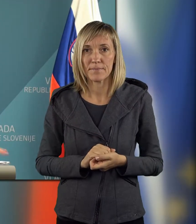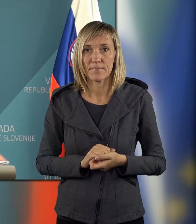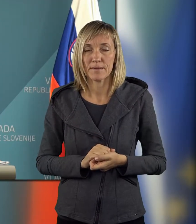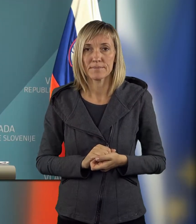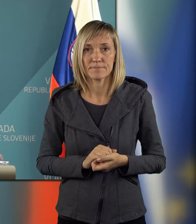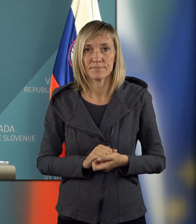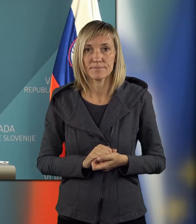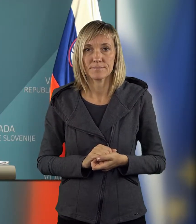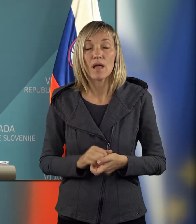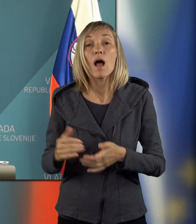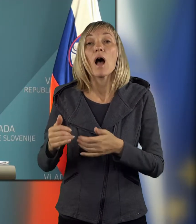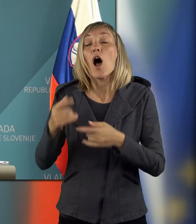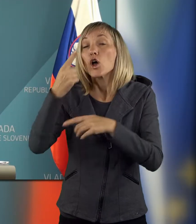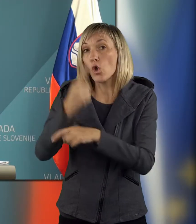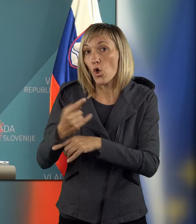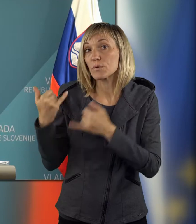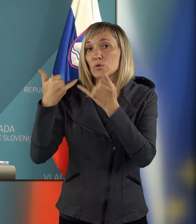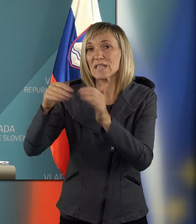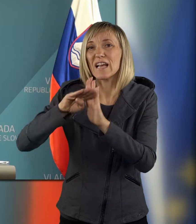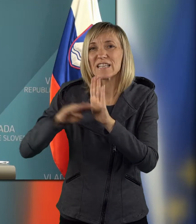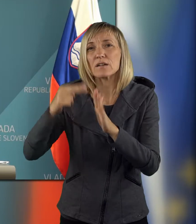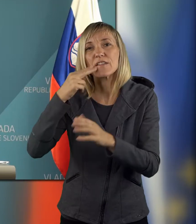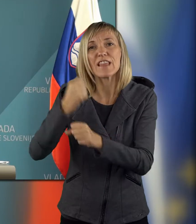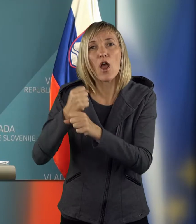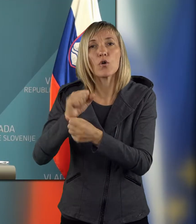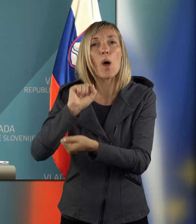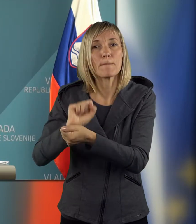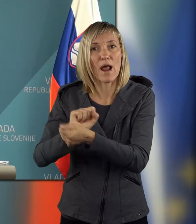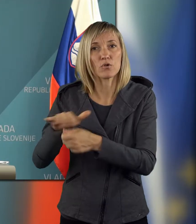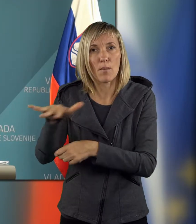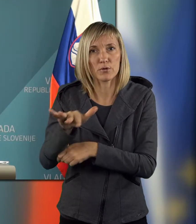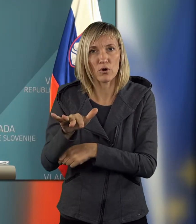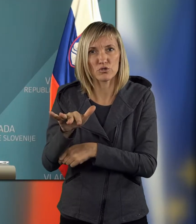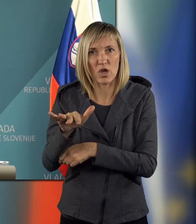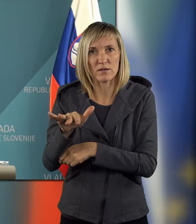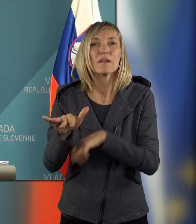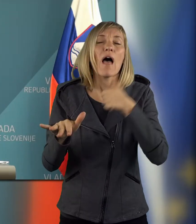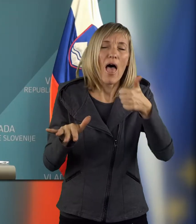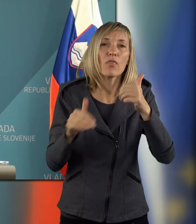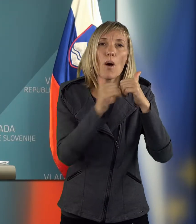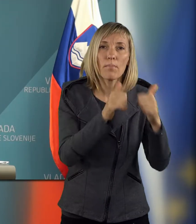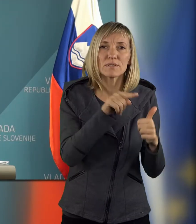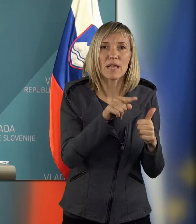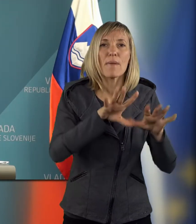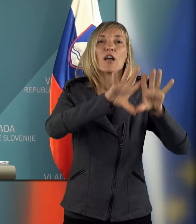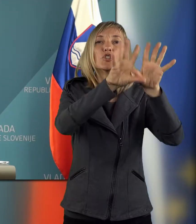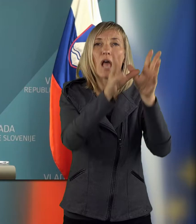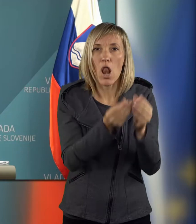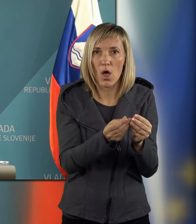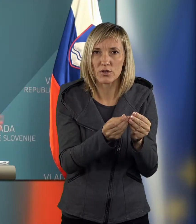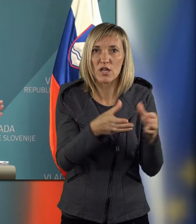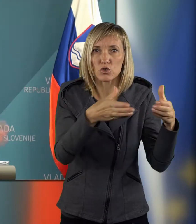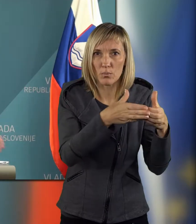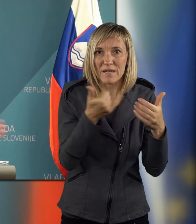določbe v sedajnem zakonu, ki urejejo delovno pravno področje, razen tisti, ki se nanašajo na celotni resor,